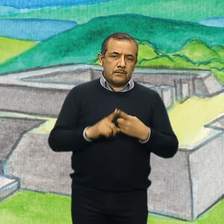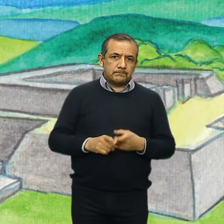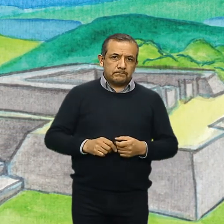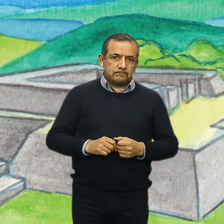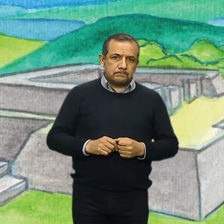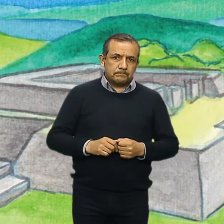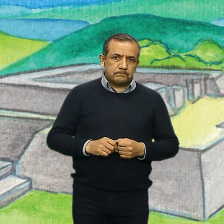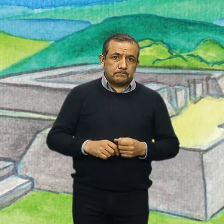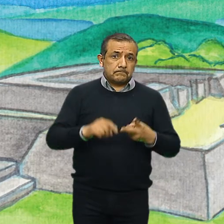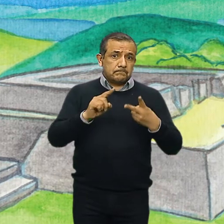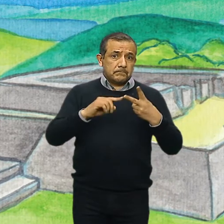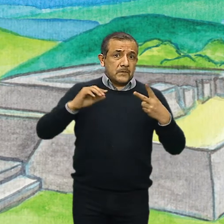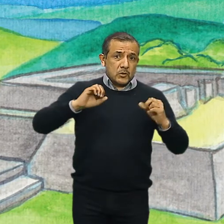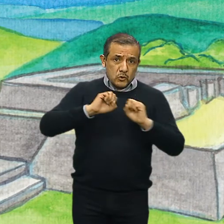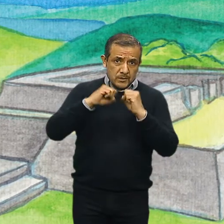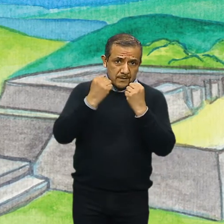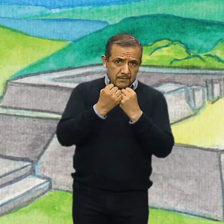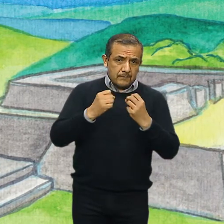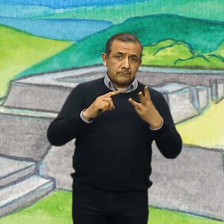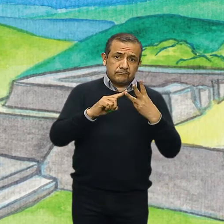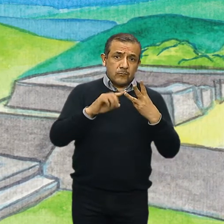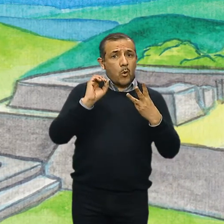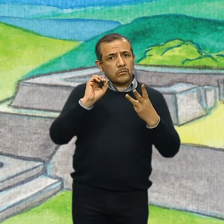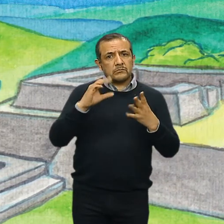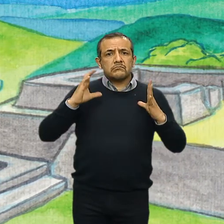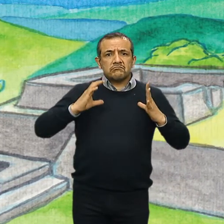condición social o por tener alguna discapacidad.